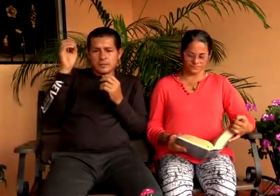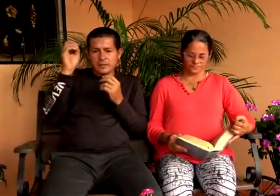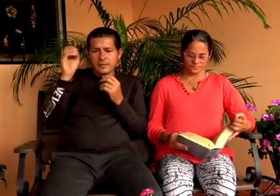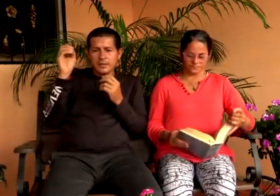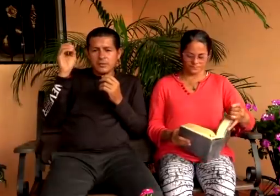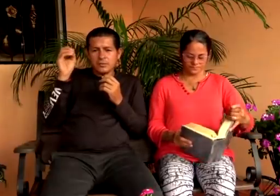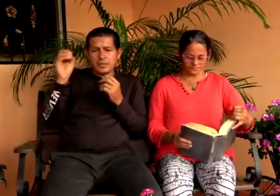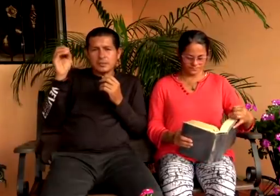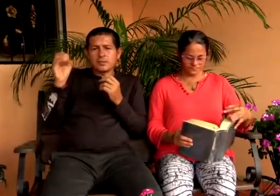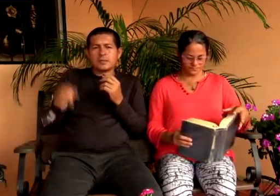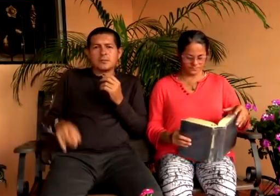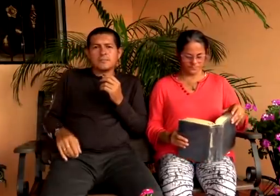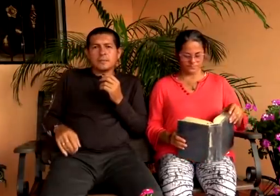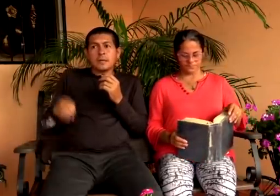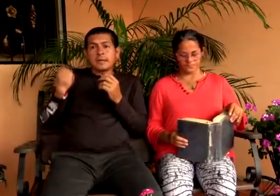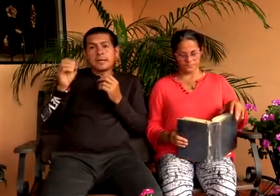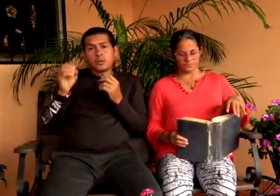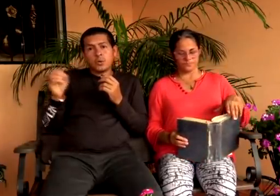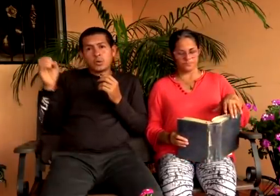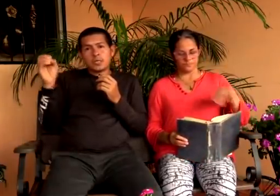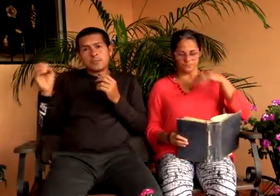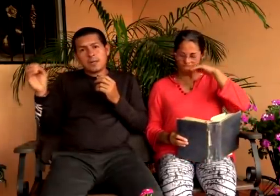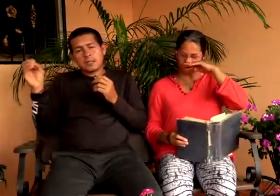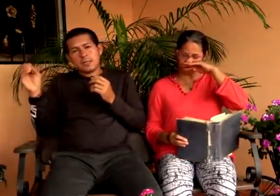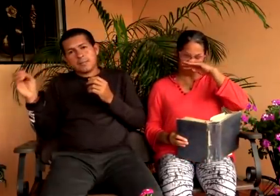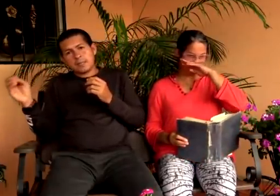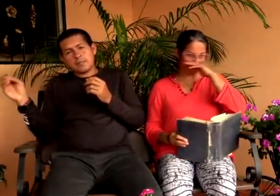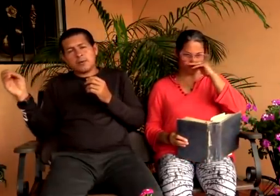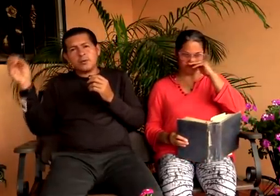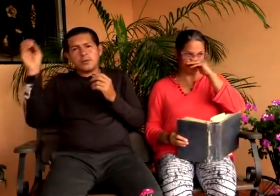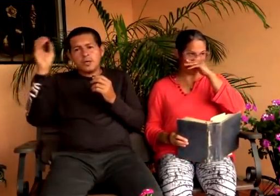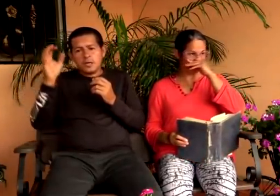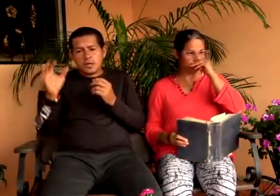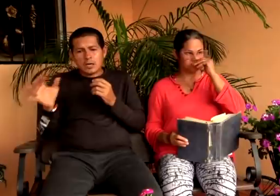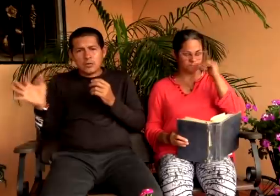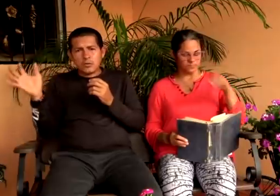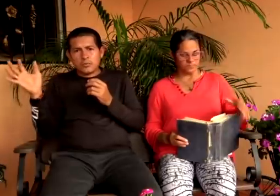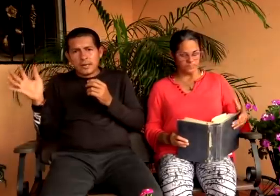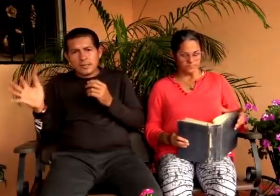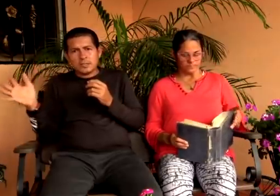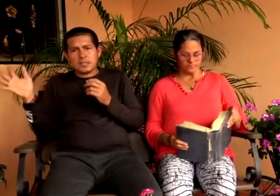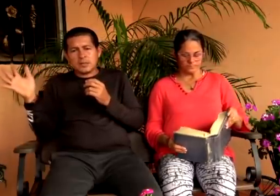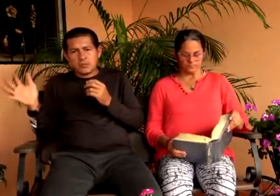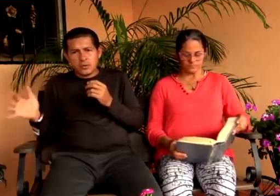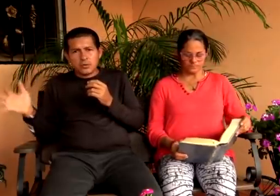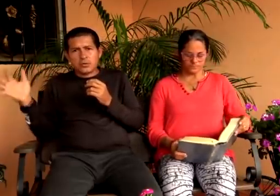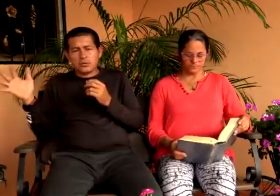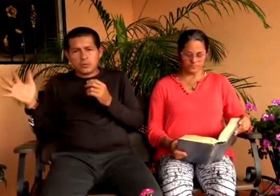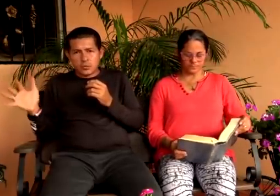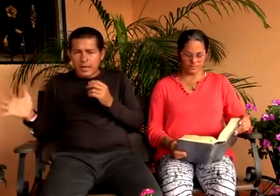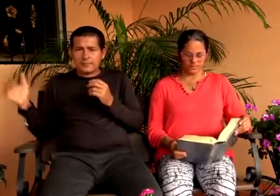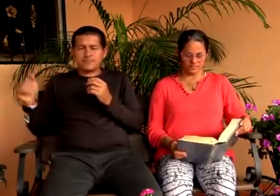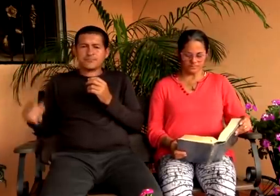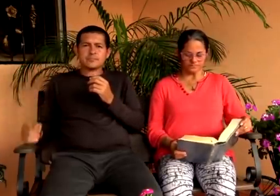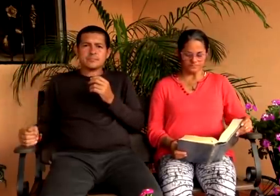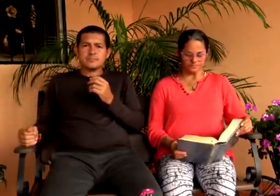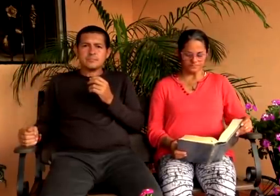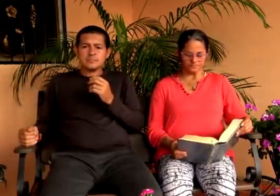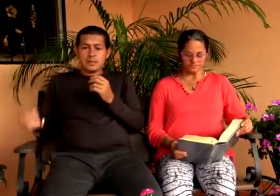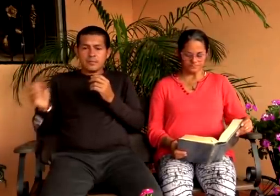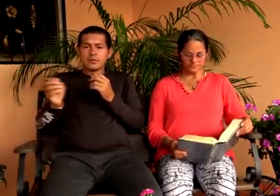perdón hebreo 13 4 que todo respete en el matrimonio y que ninguno manche la unión conyugal